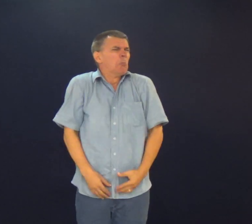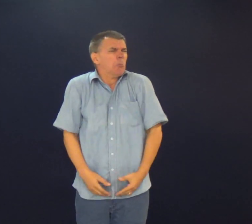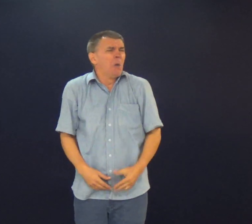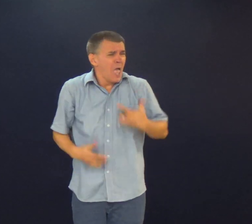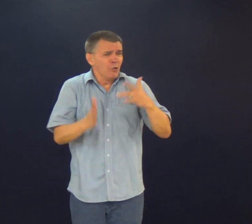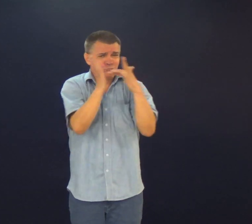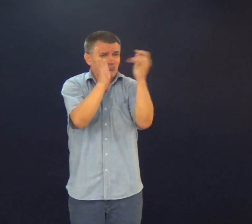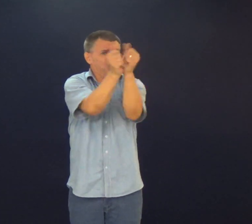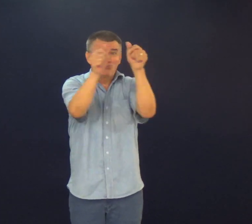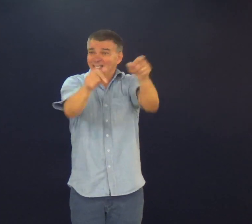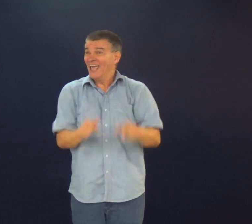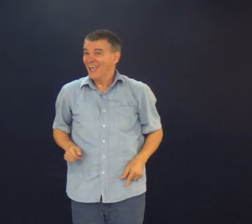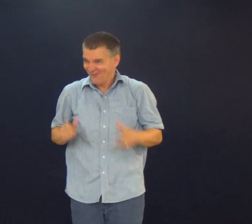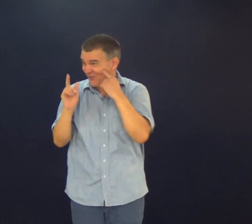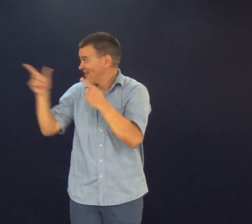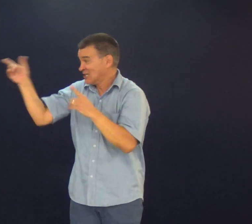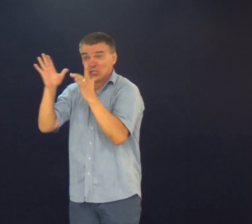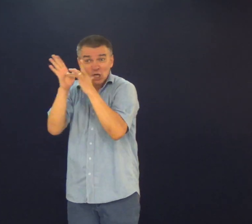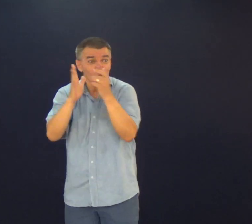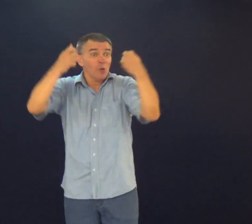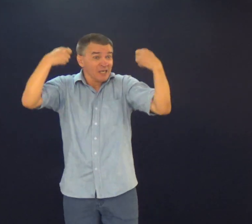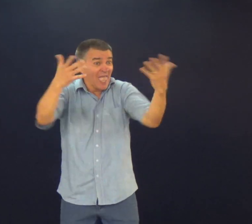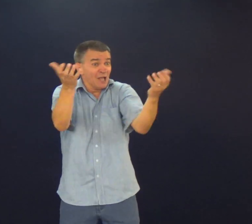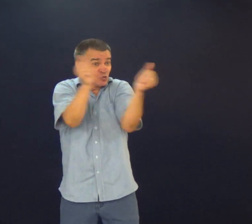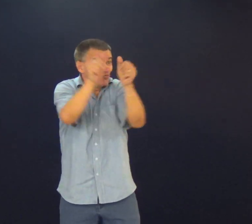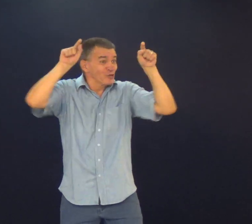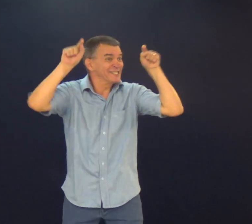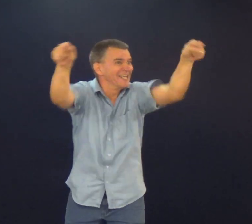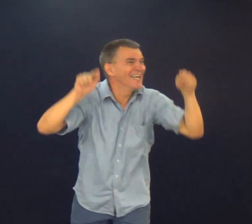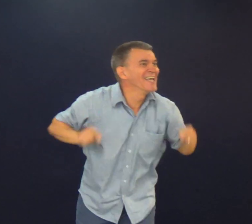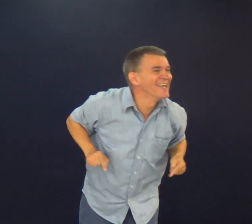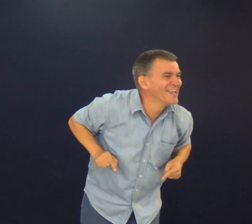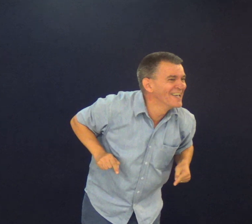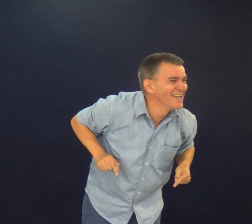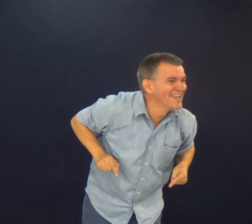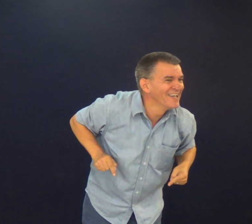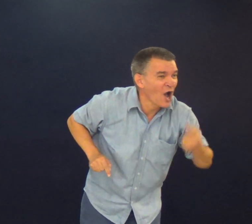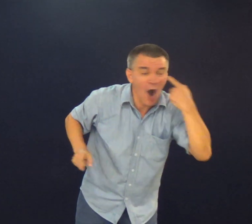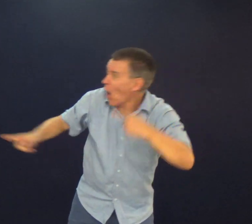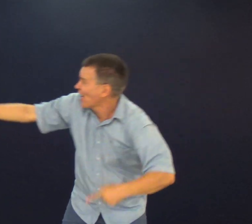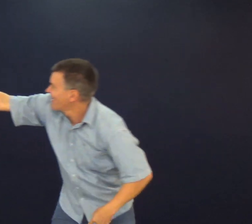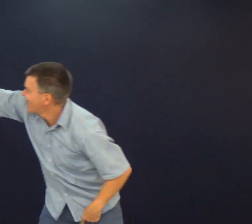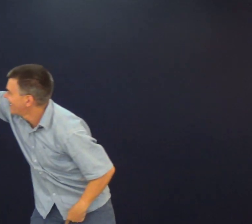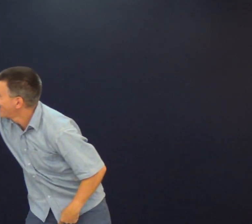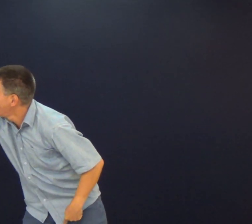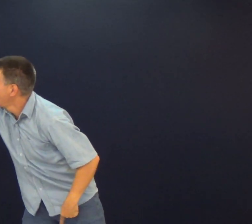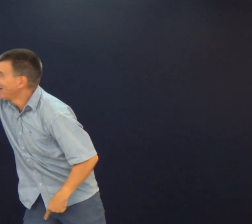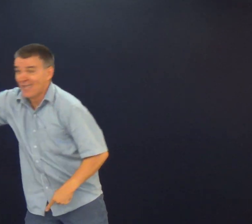Você fala mal de mim Eu vou falar mal de você? Não Porque Jesus Quer estar com você Olha ali